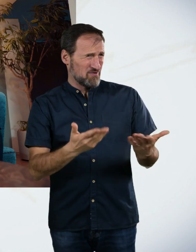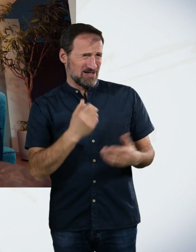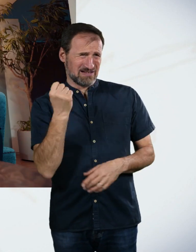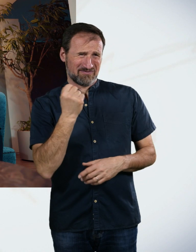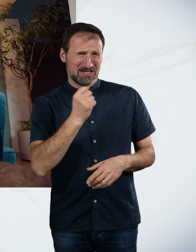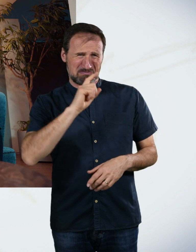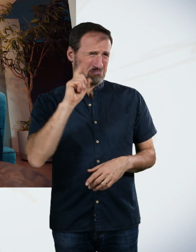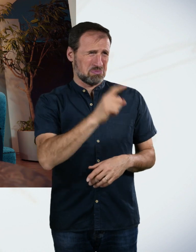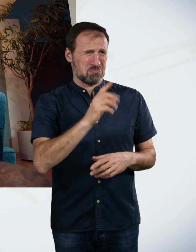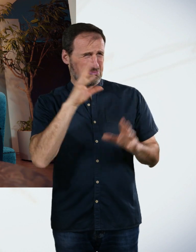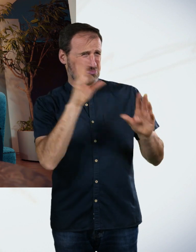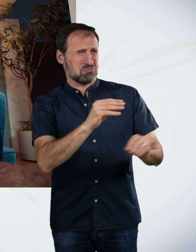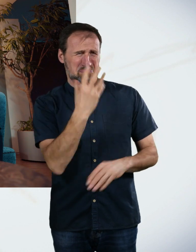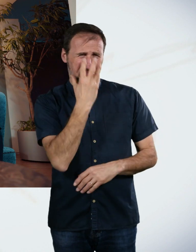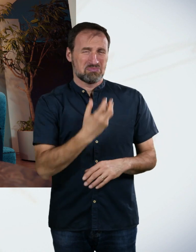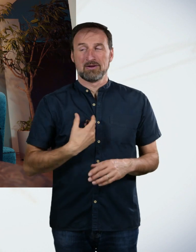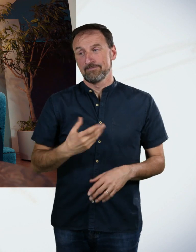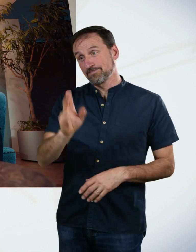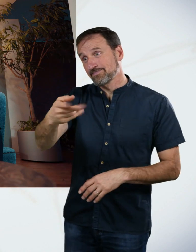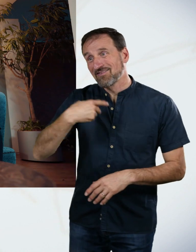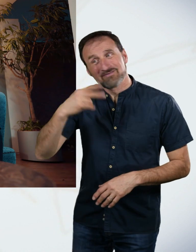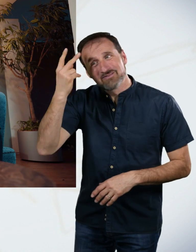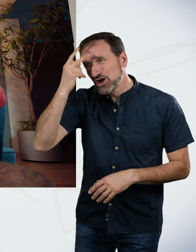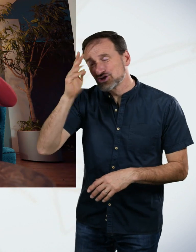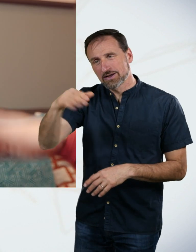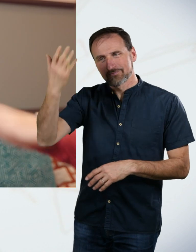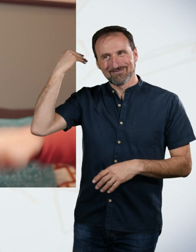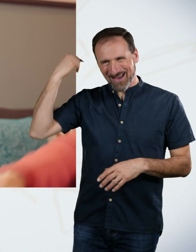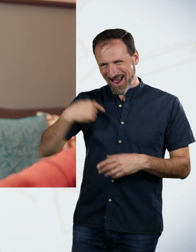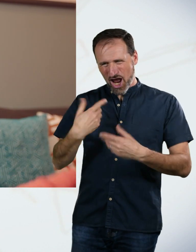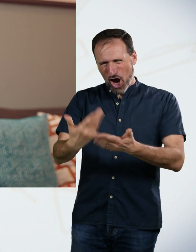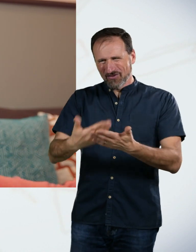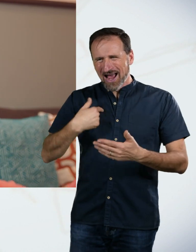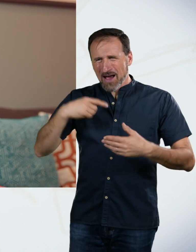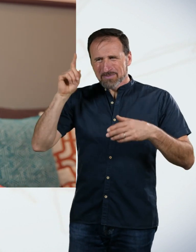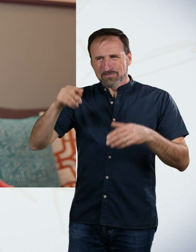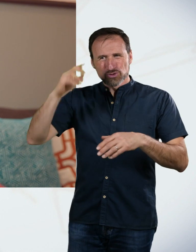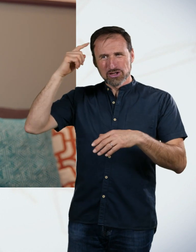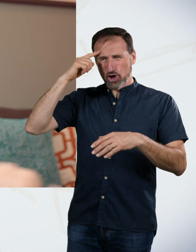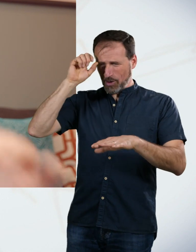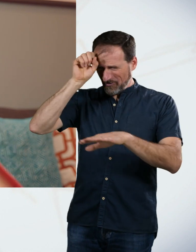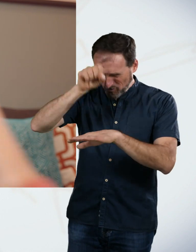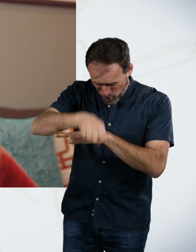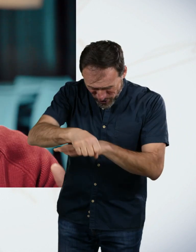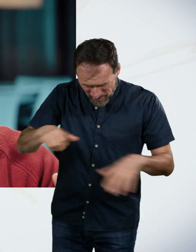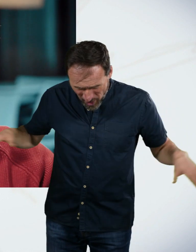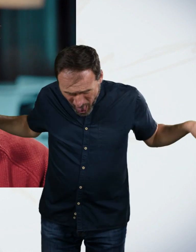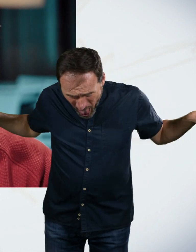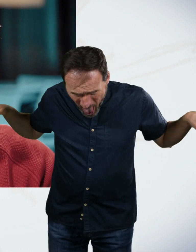diese Challenge hatte, wo ich mich dieses Seil runterfahren musste, dieses Free Fly, was auch immer, und ich zählen musste. Ich habe nichts von rechts und links gesehen. viele